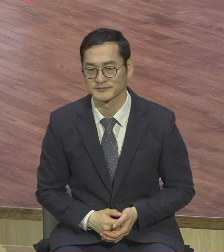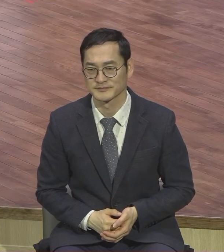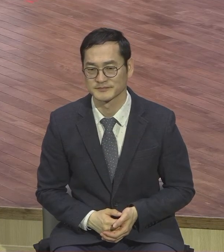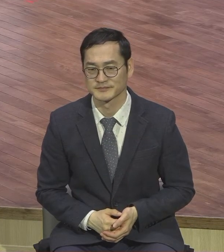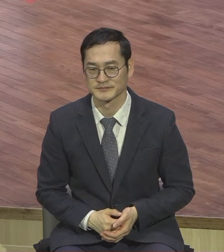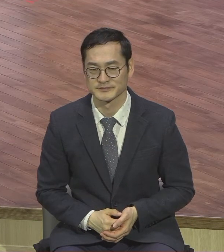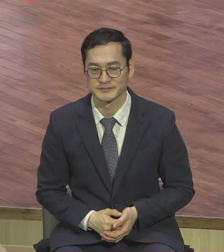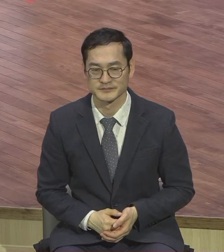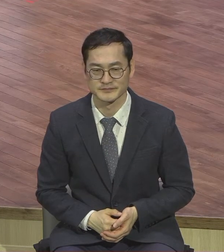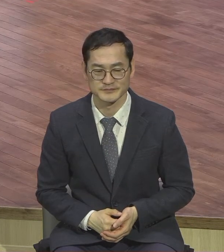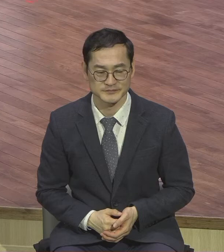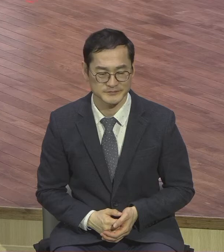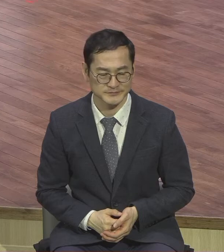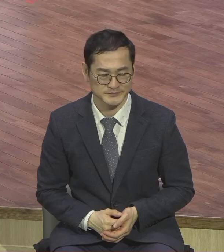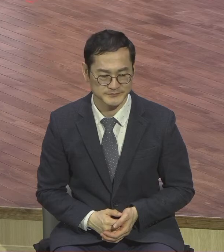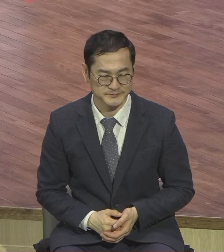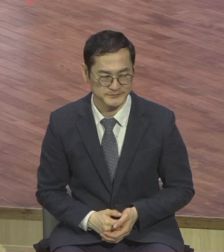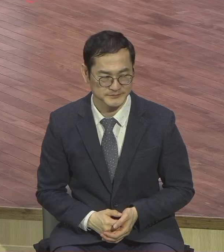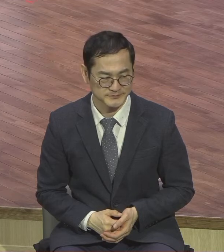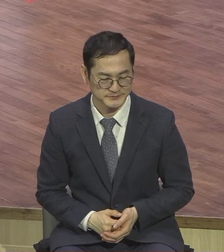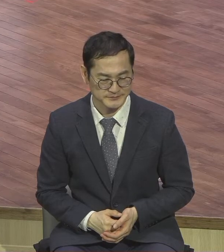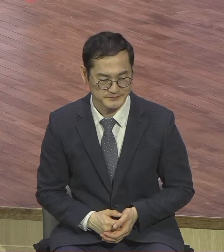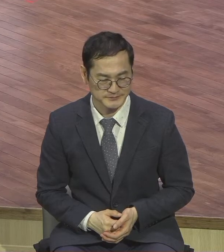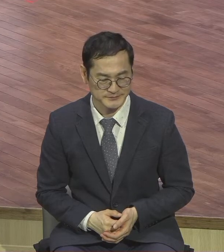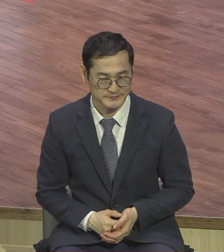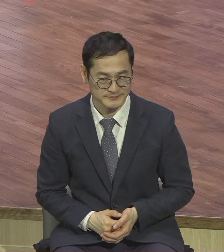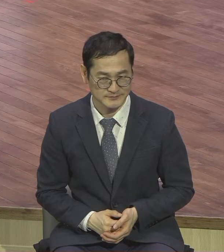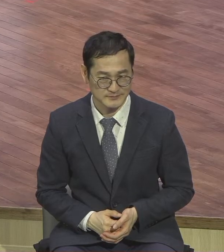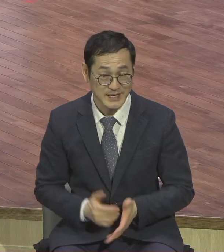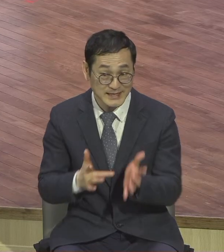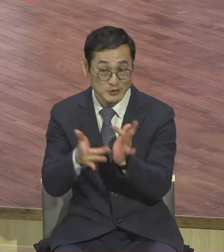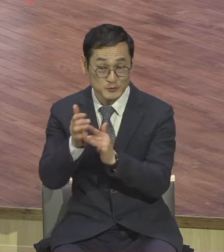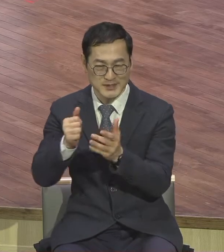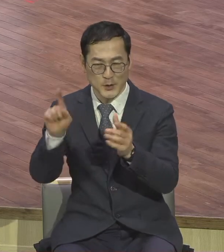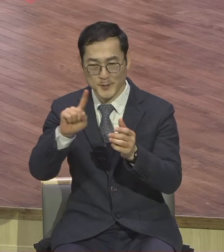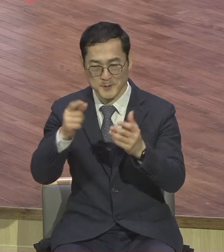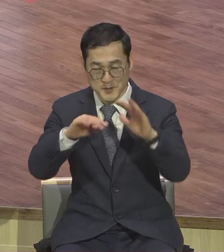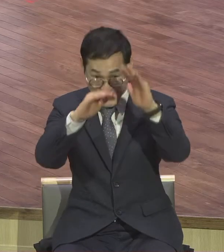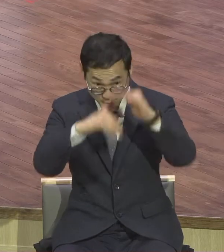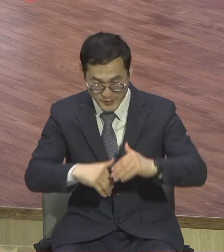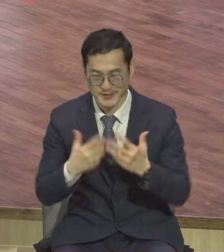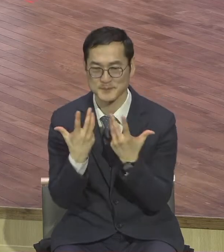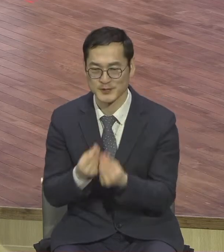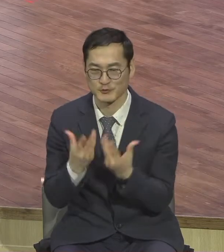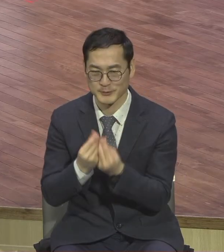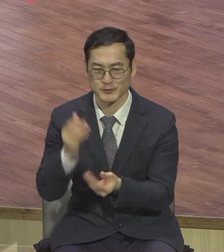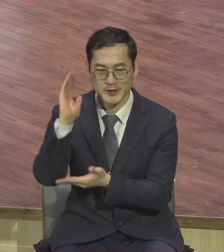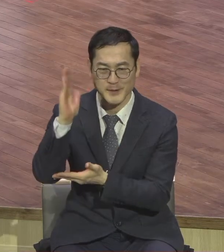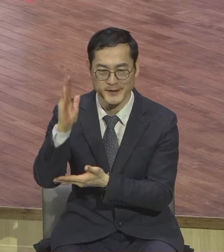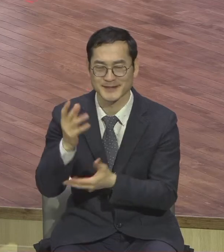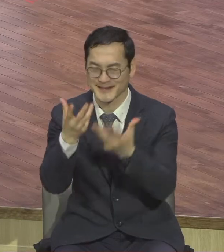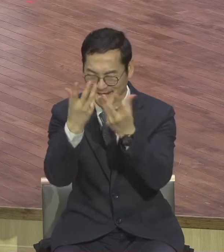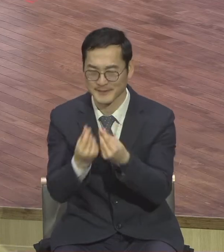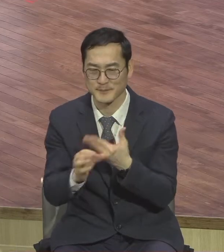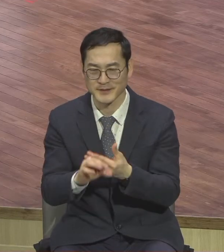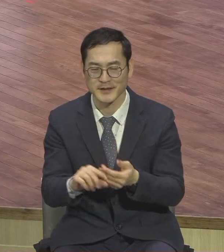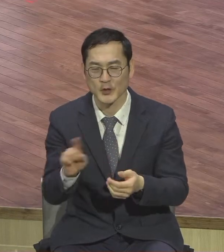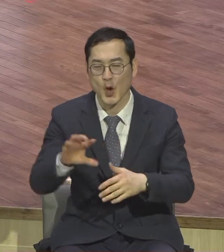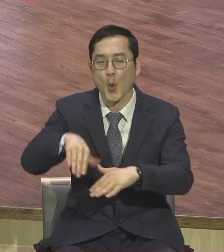내용을 보면요 예수님께서 한 가지 비유를 드세요 어떤 임금에게 1만